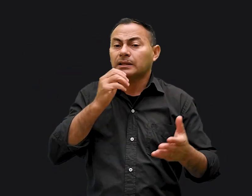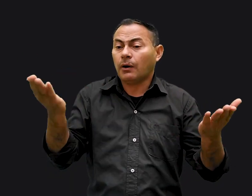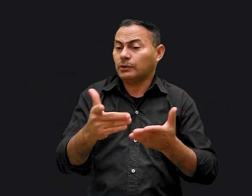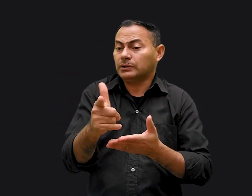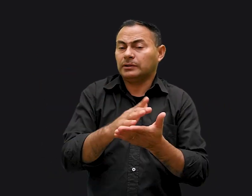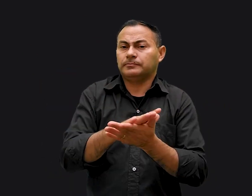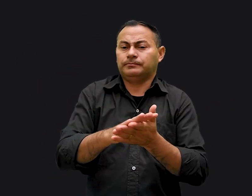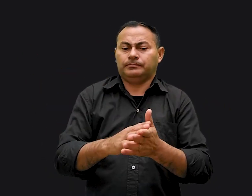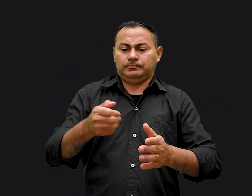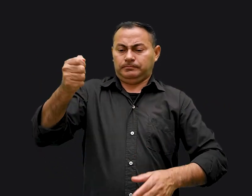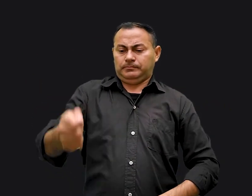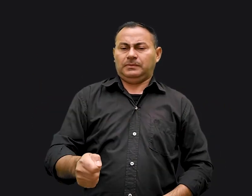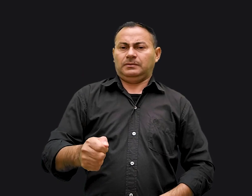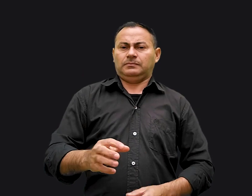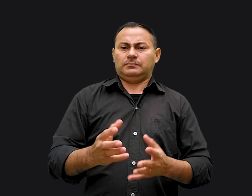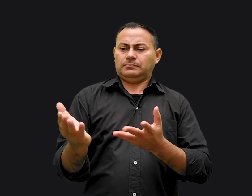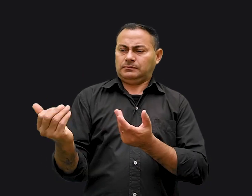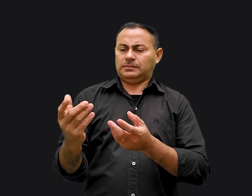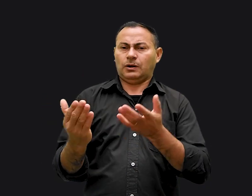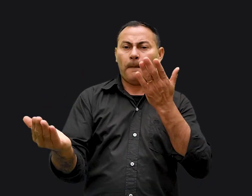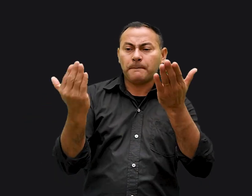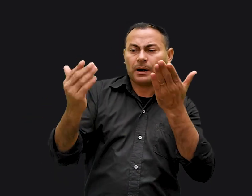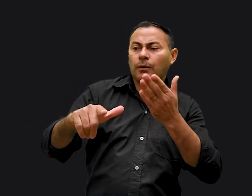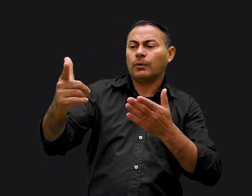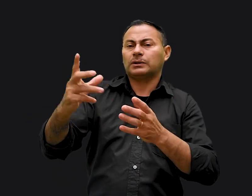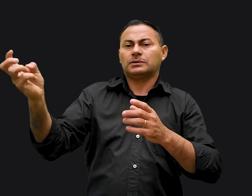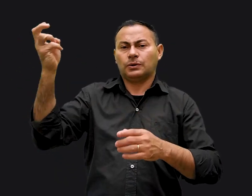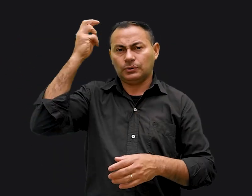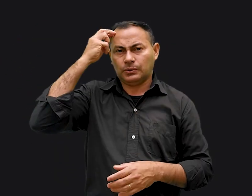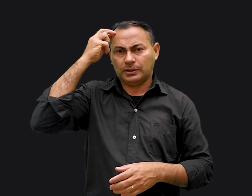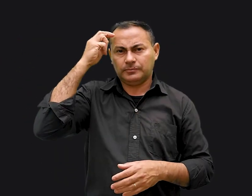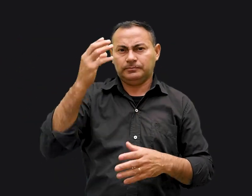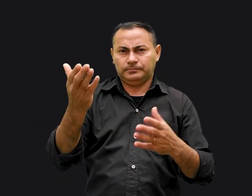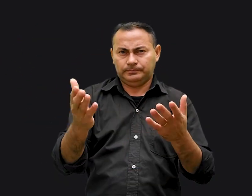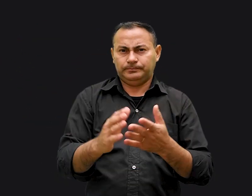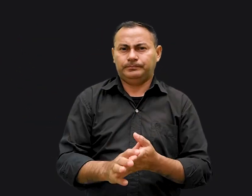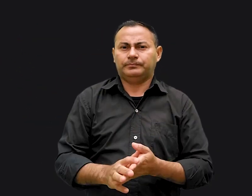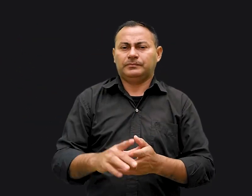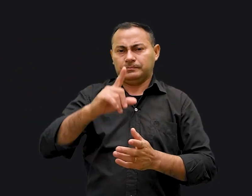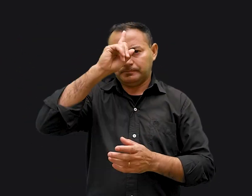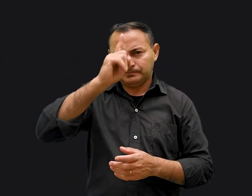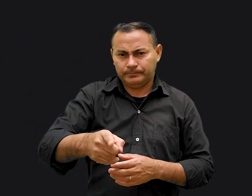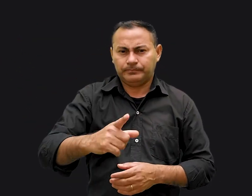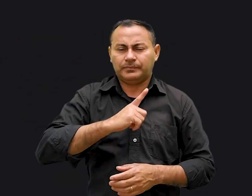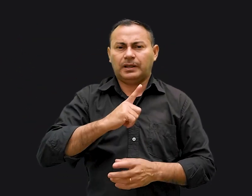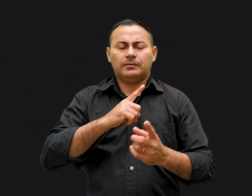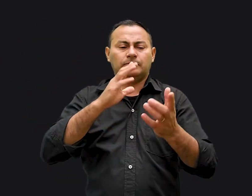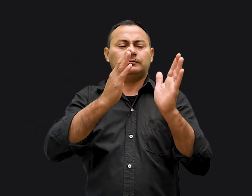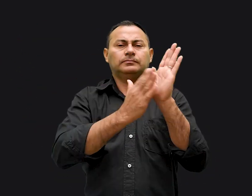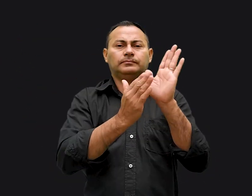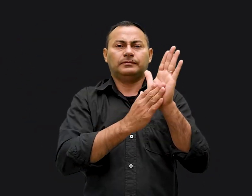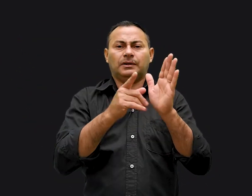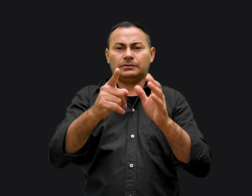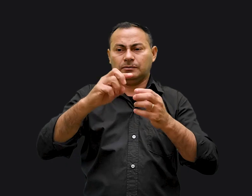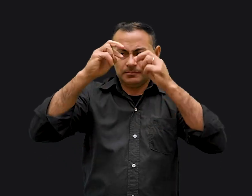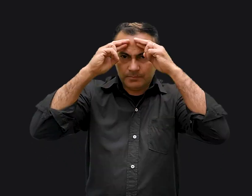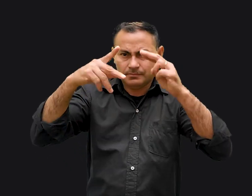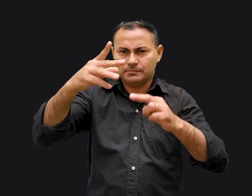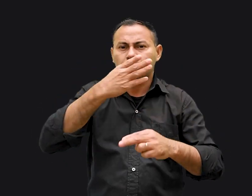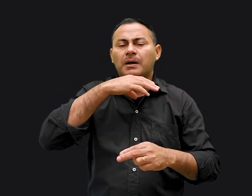eles não terem um tribunal juvenil comparado com outras culturas. Este mandamento tem uma promessa. Se você honrar o seu pai